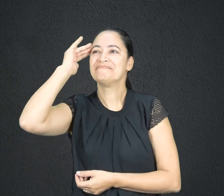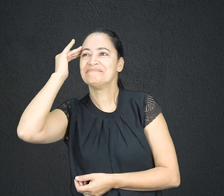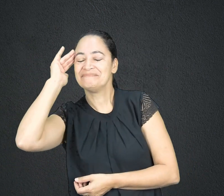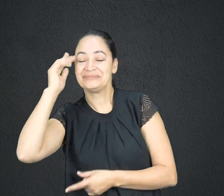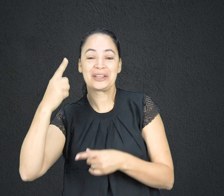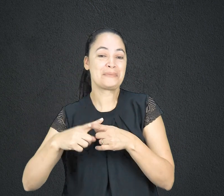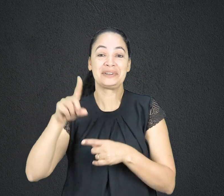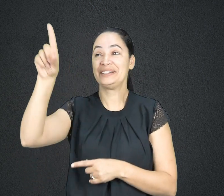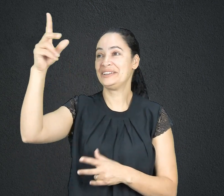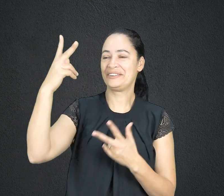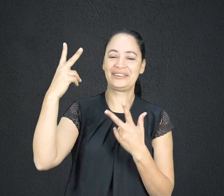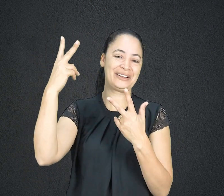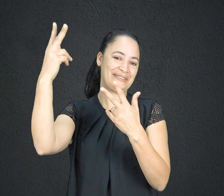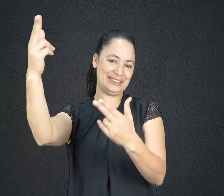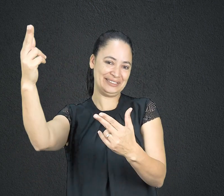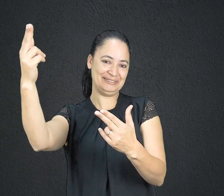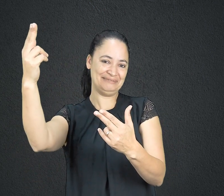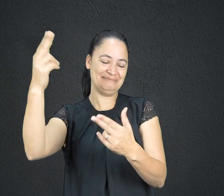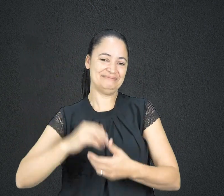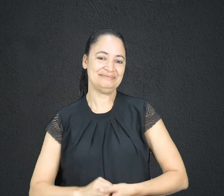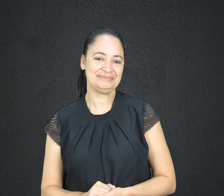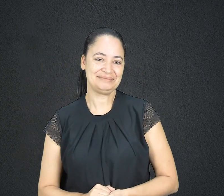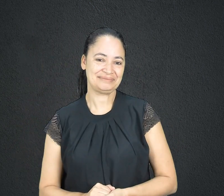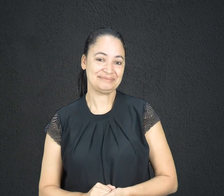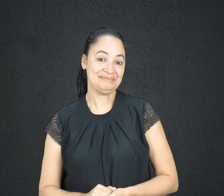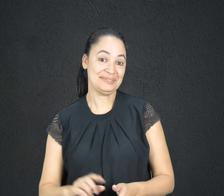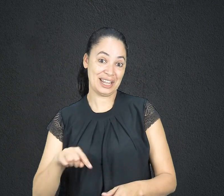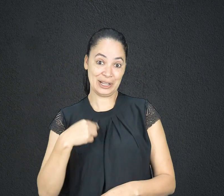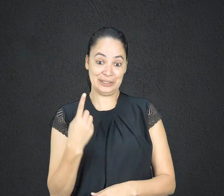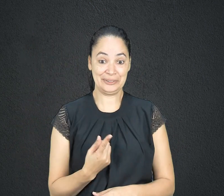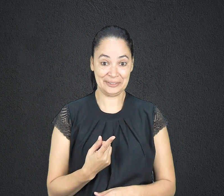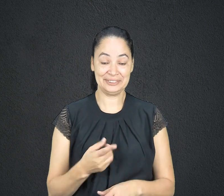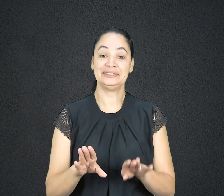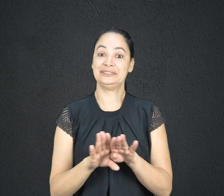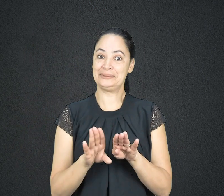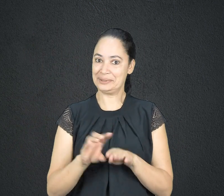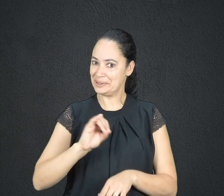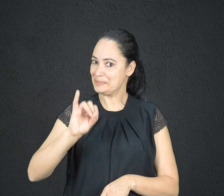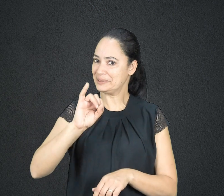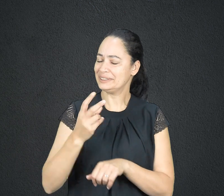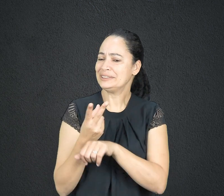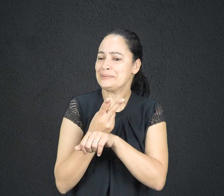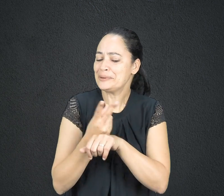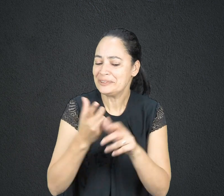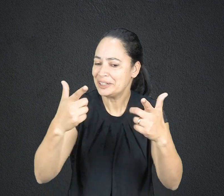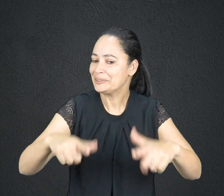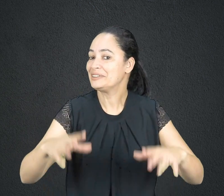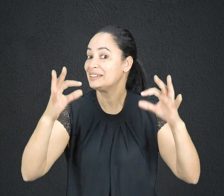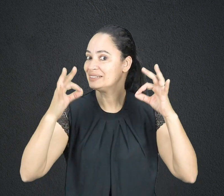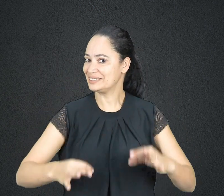variação. Cabe a nós buscarmos a sabedoria na fonte certa. A verdadeira sabedoria se